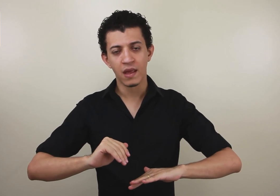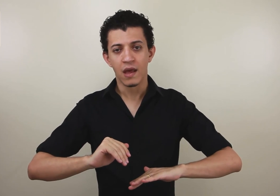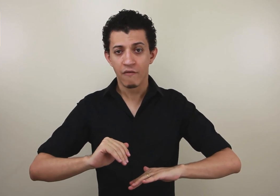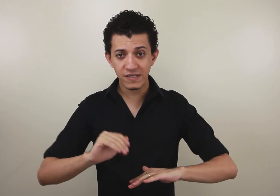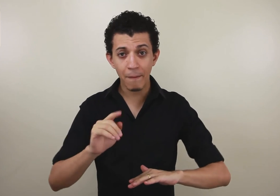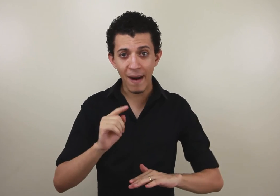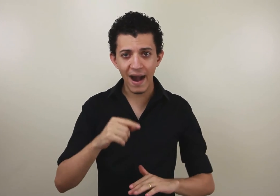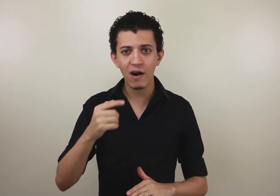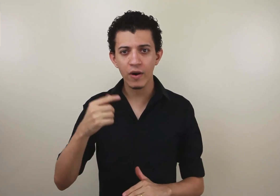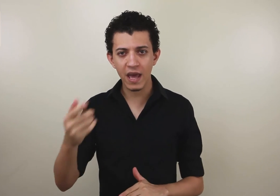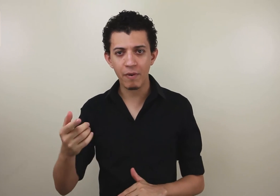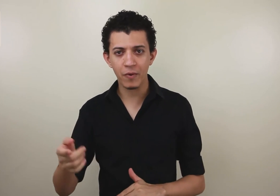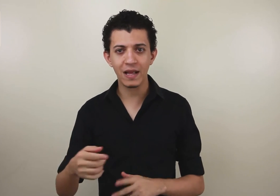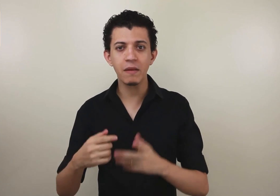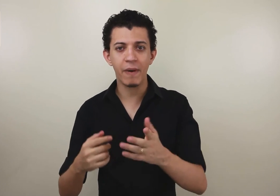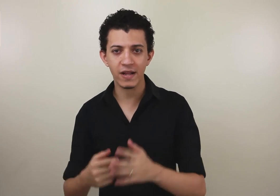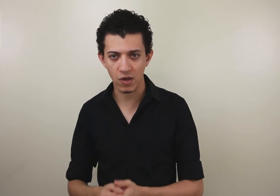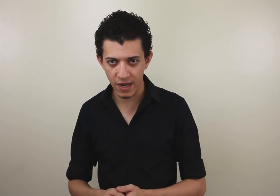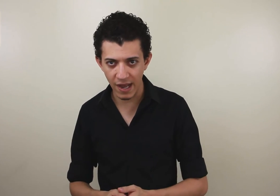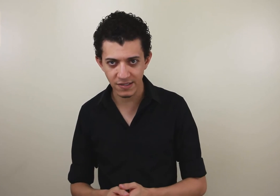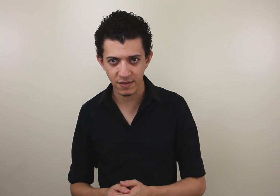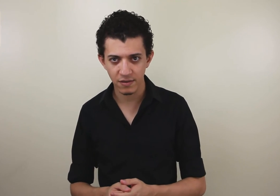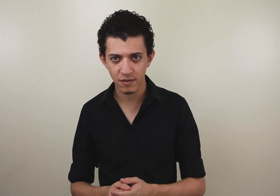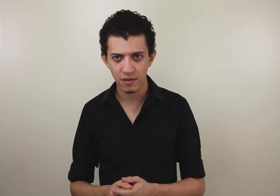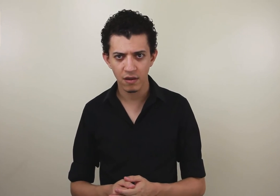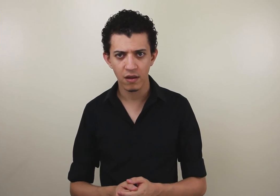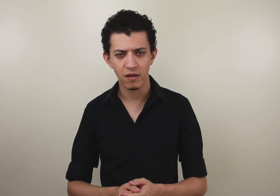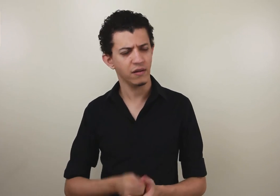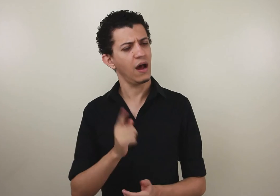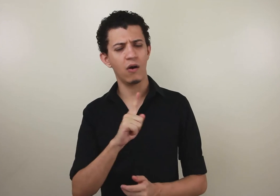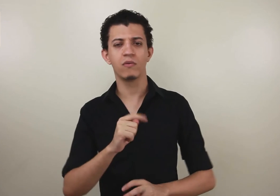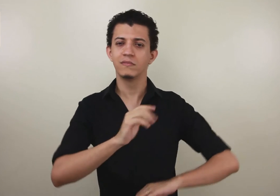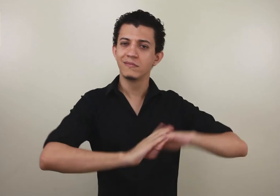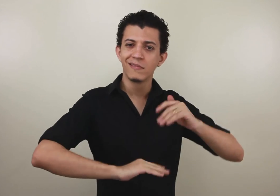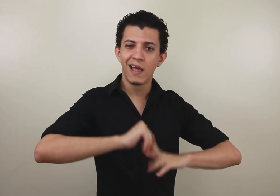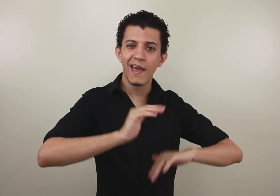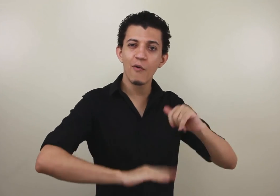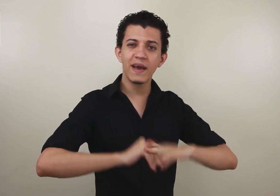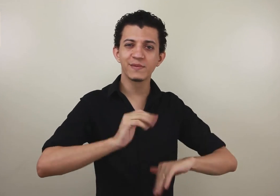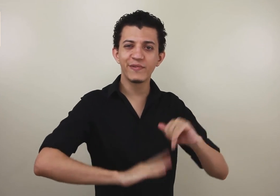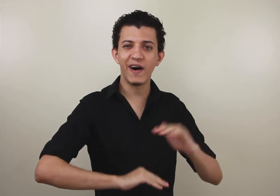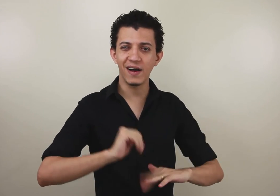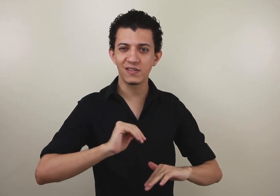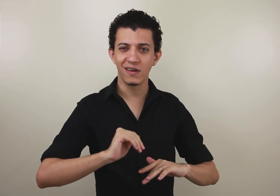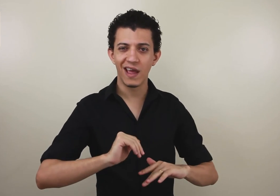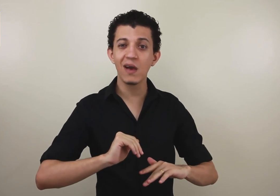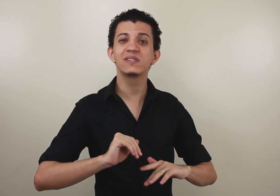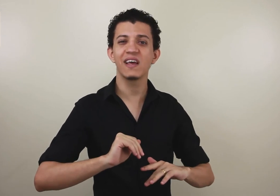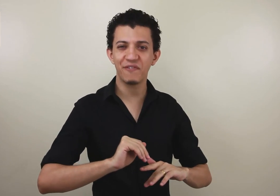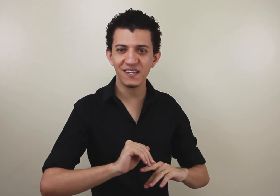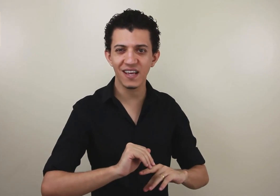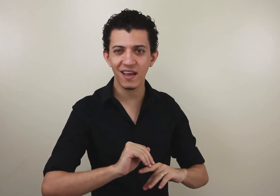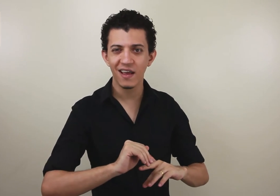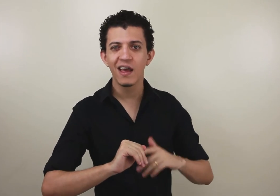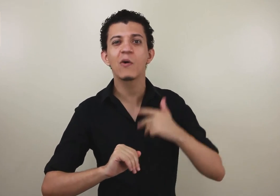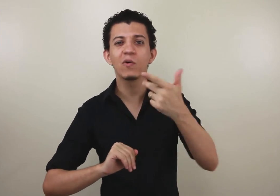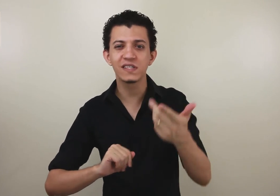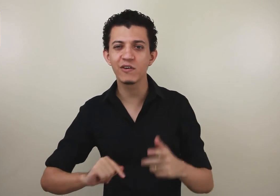Você paga alguém para poder limpar a sua casa? Não. Eu mesmo faço. Eu sei fazer. Eu consigo